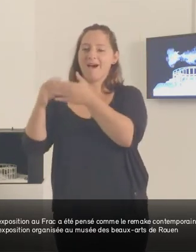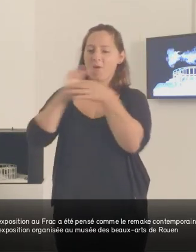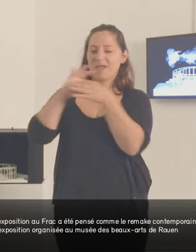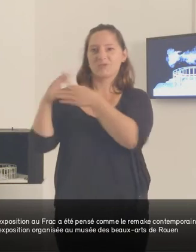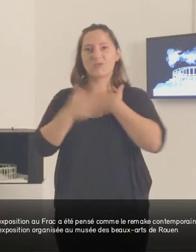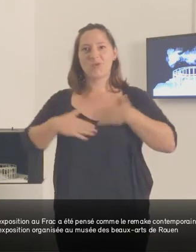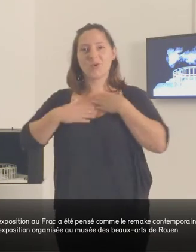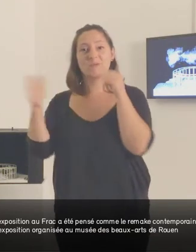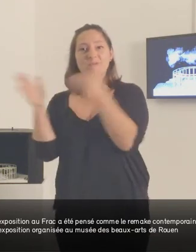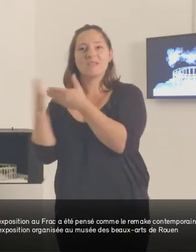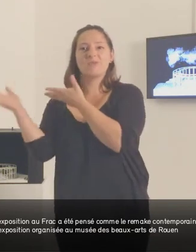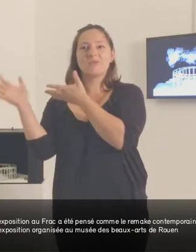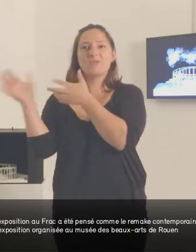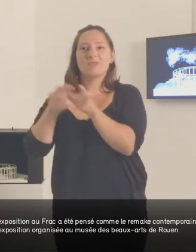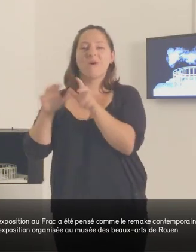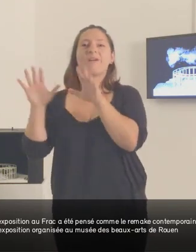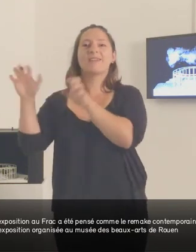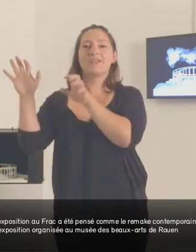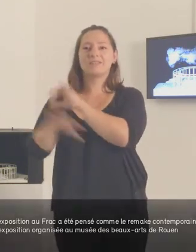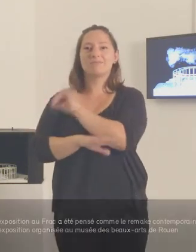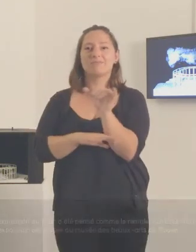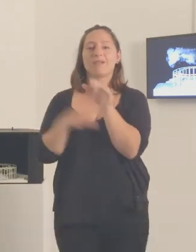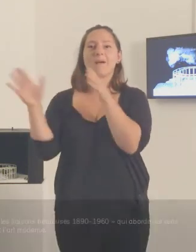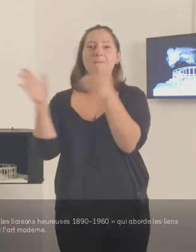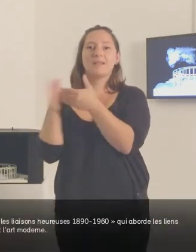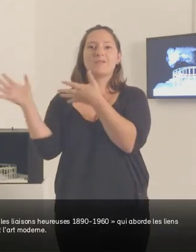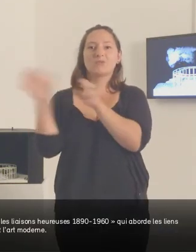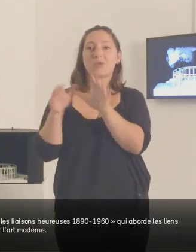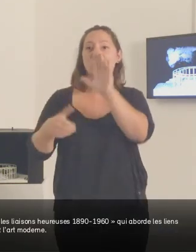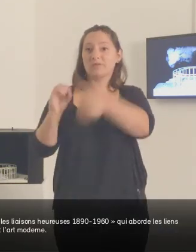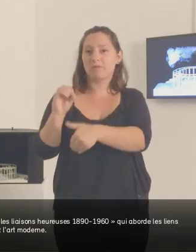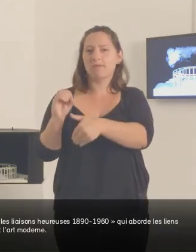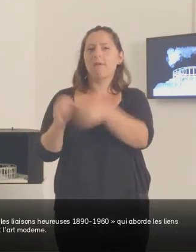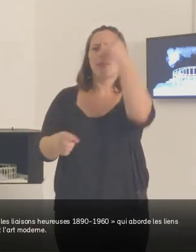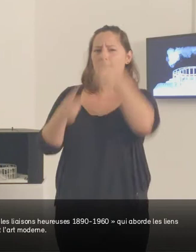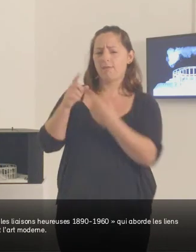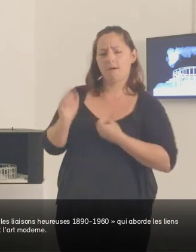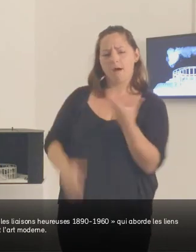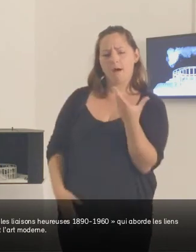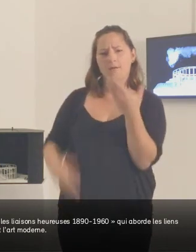l'exposition organisée au Musée des beaux-arts de Rouen, Art et cinéma, les Liaisons heureuses 1890